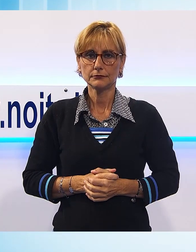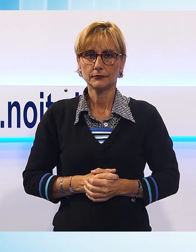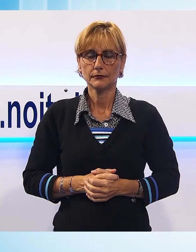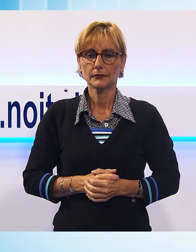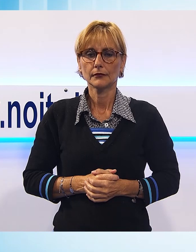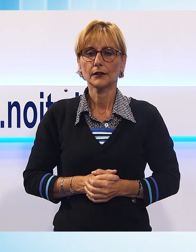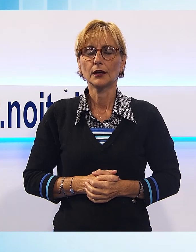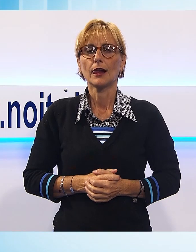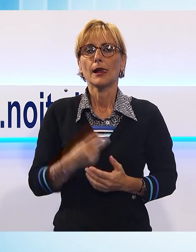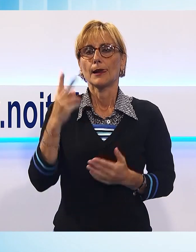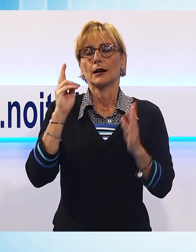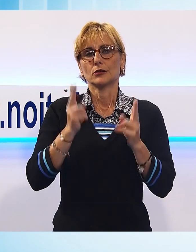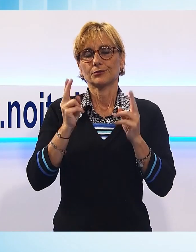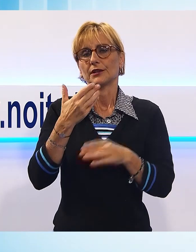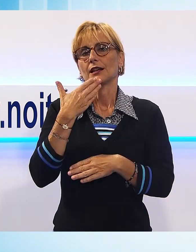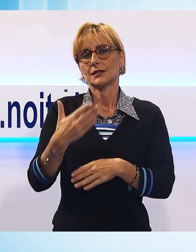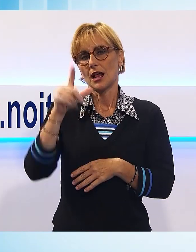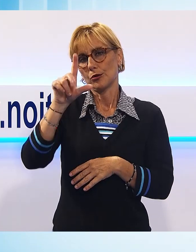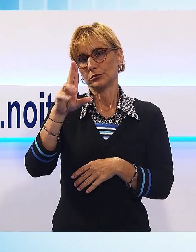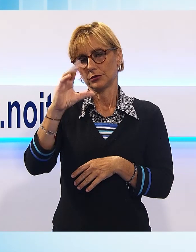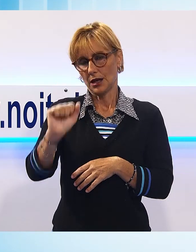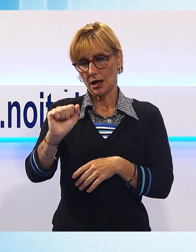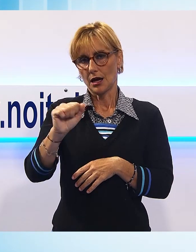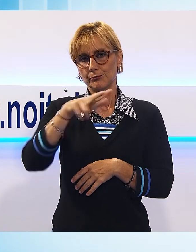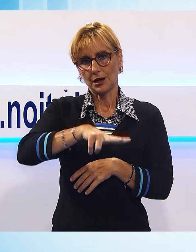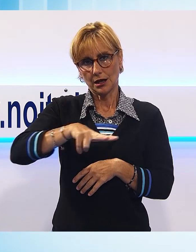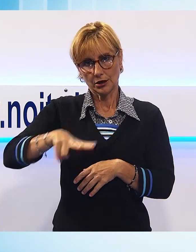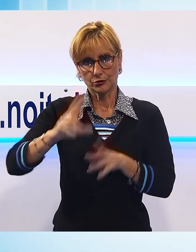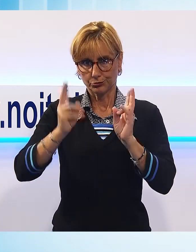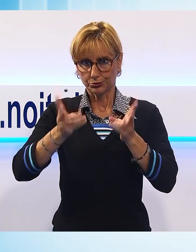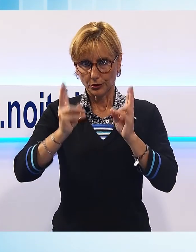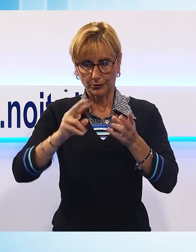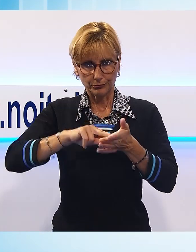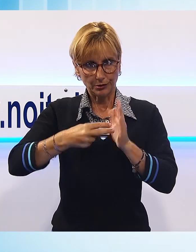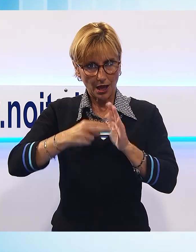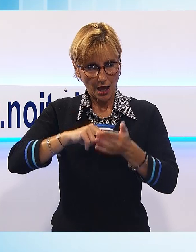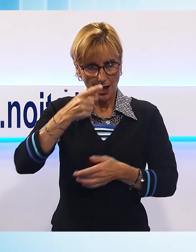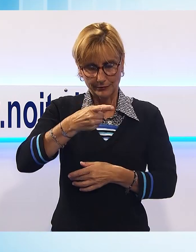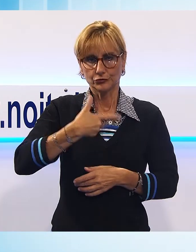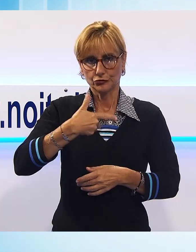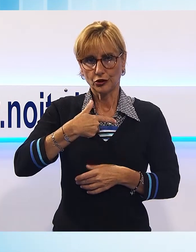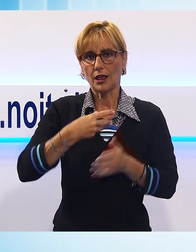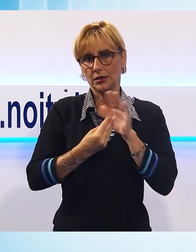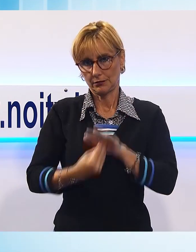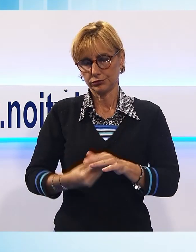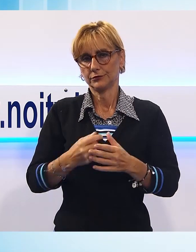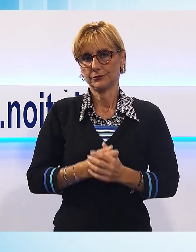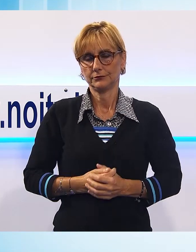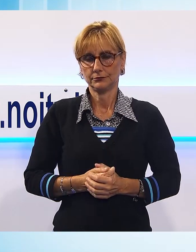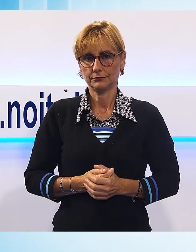Luca ci sono problemi per i parcheggi per i dipendenti, lo segnalano i sindacati. Sentiamo.